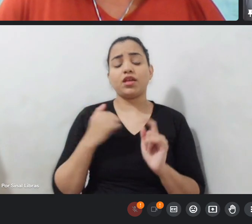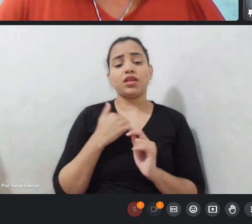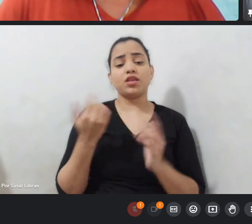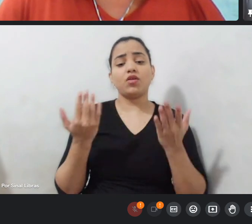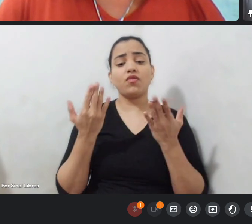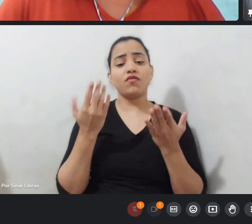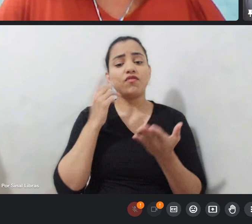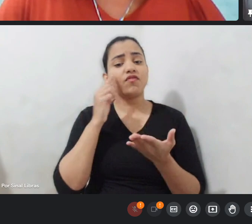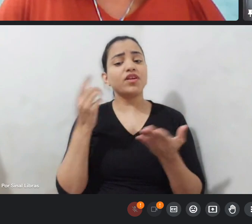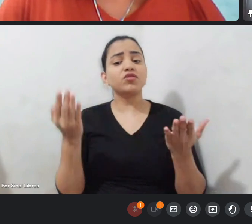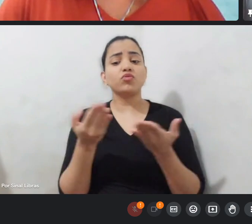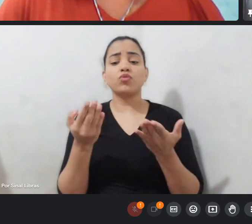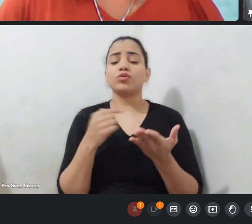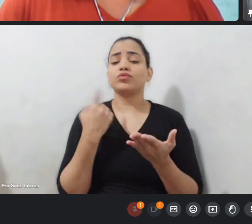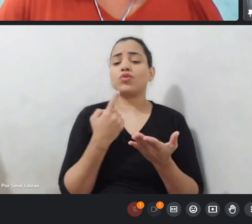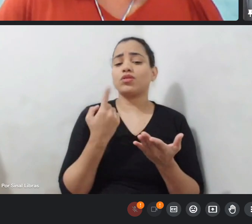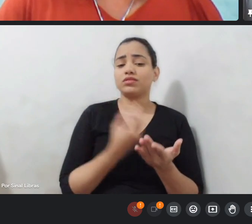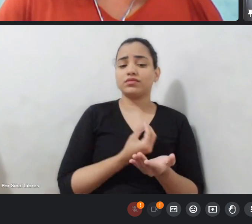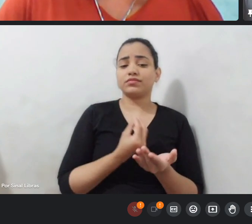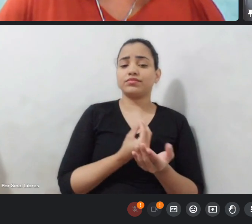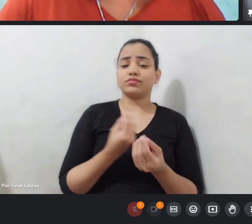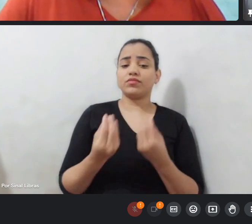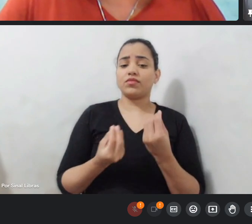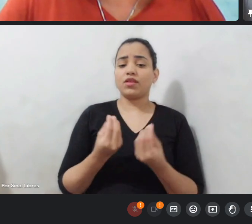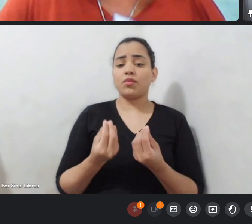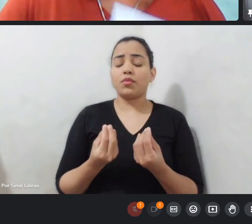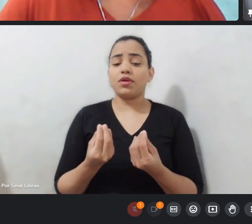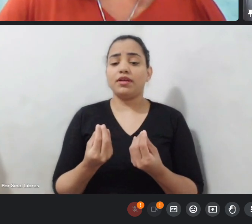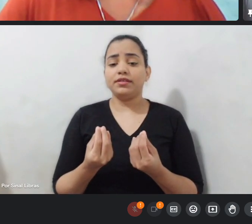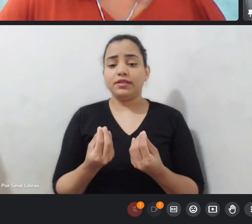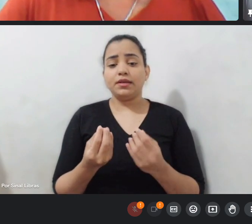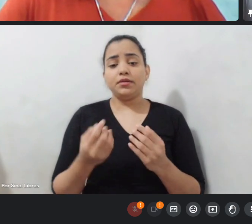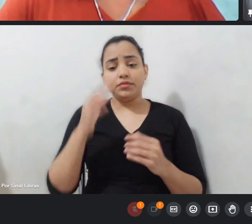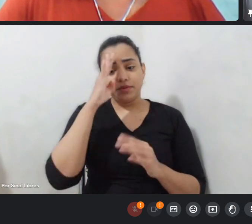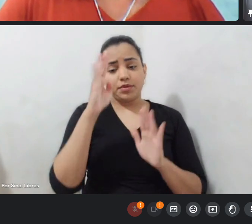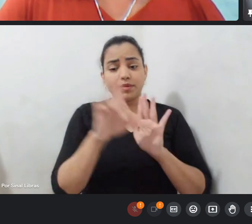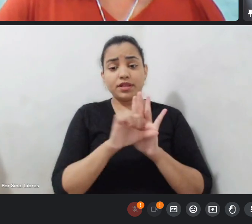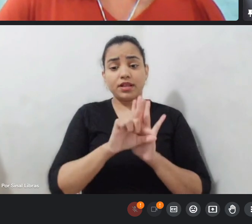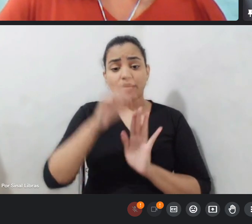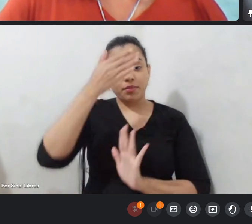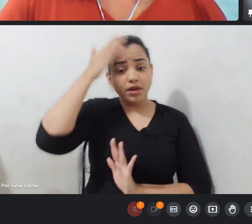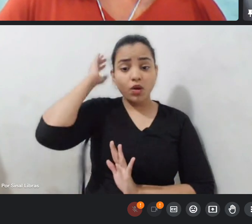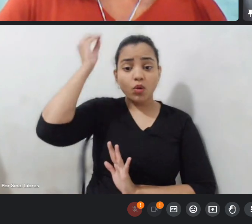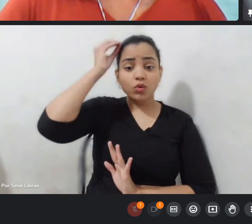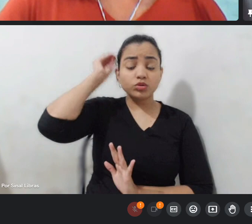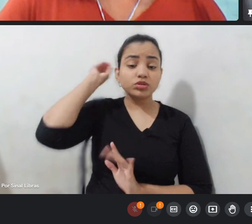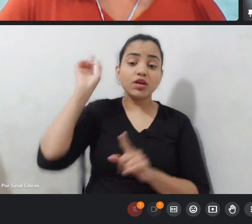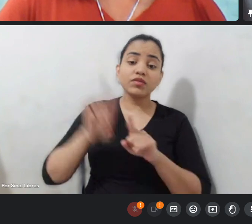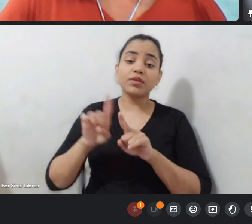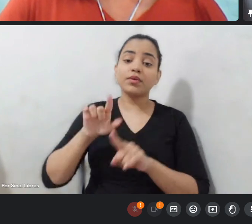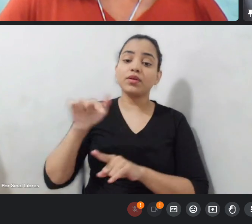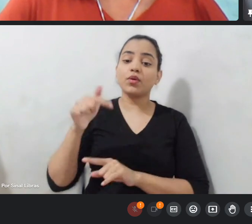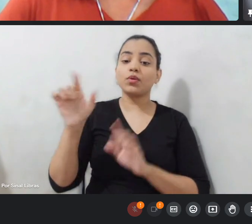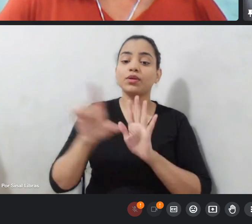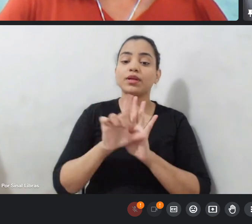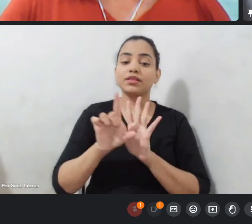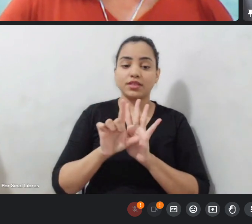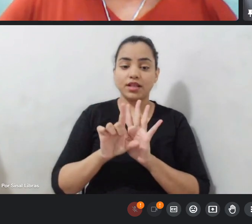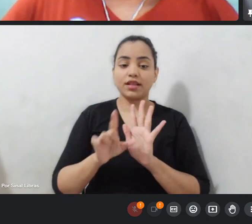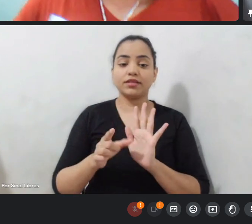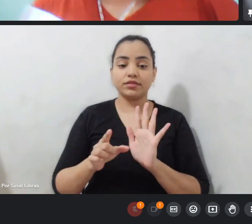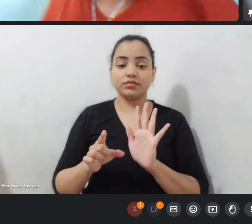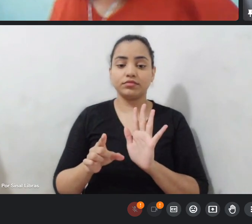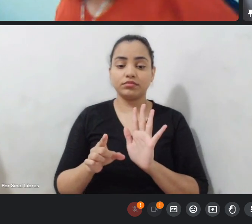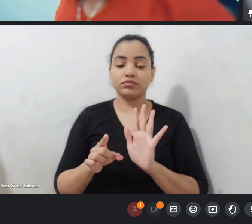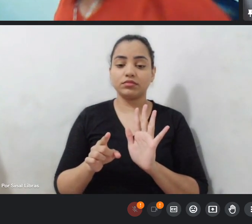com a lei Paulo Gustavo e as demais que estão fomentando nós estamos no ponto crucial do desenvolvimento não só da cultura do nosso estado mas como de outros segmentos